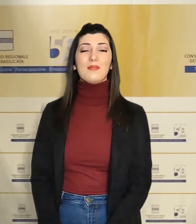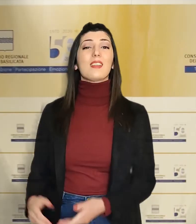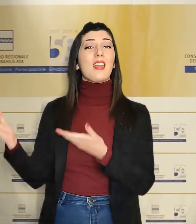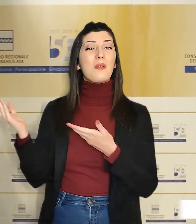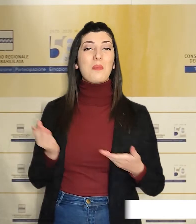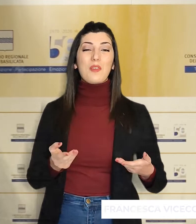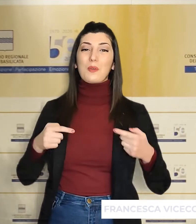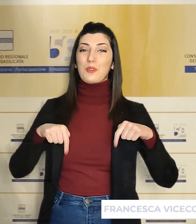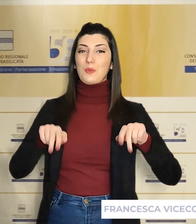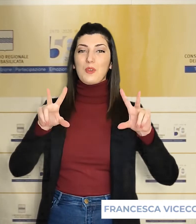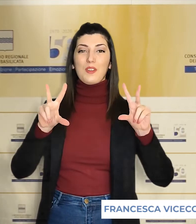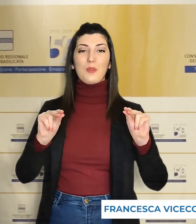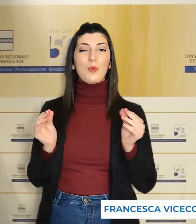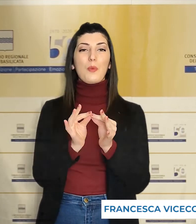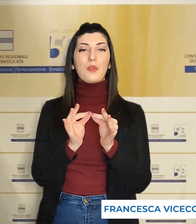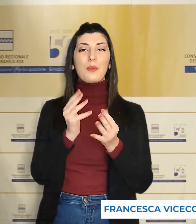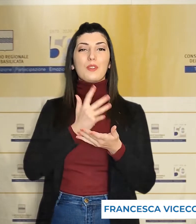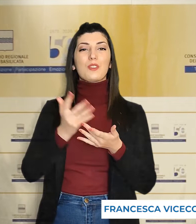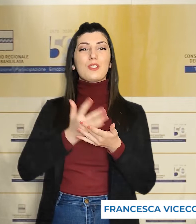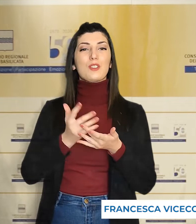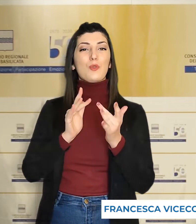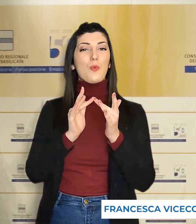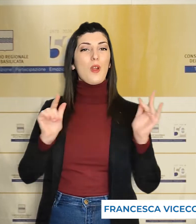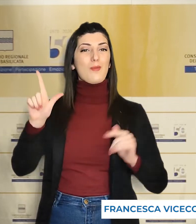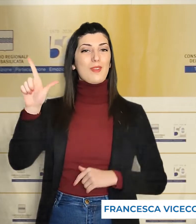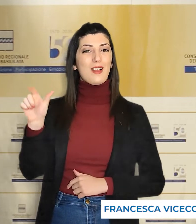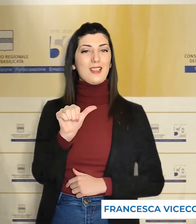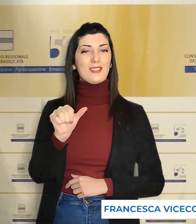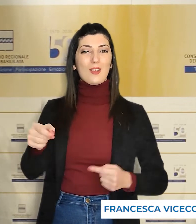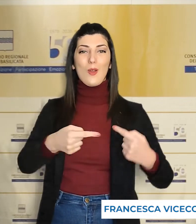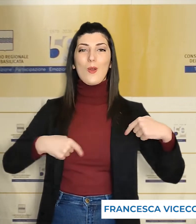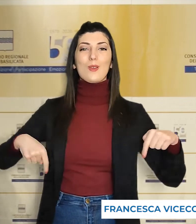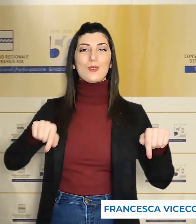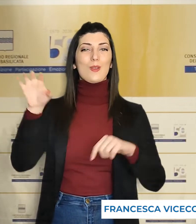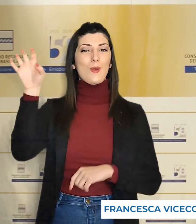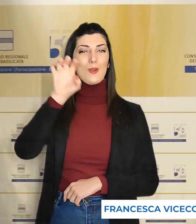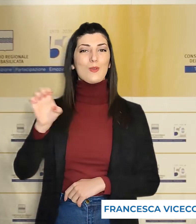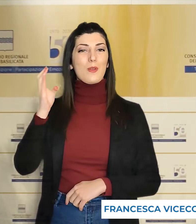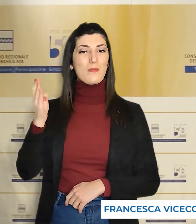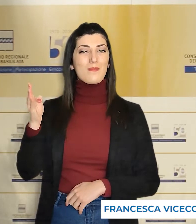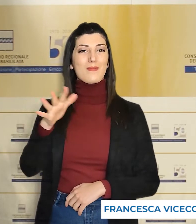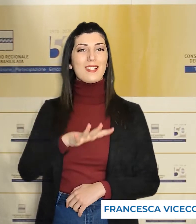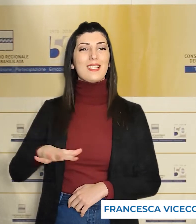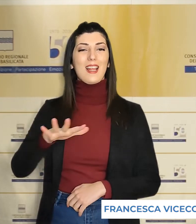Benvenuti al nuovo appuntamento del TgWebLis del Consiglio regionale della Basilicata.